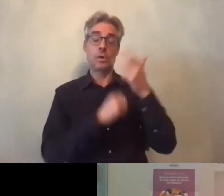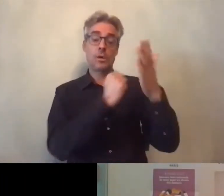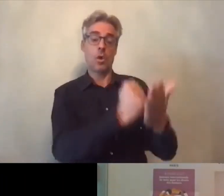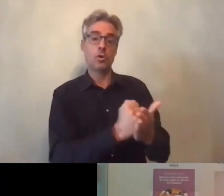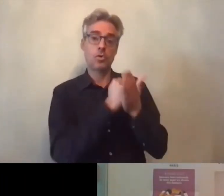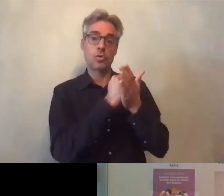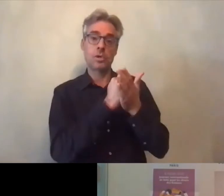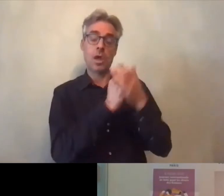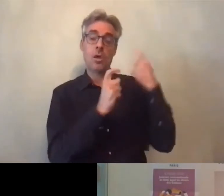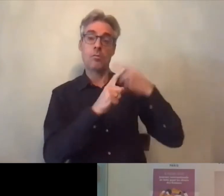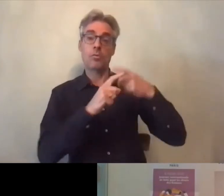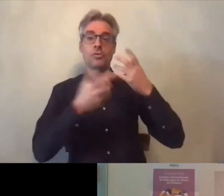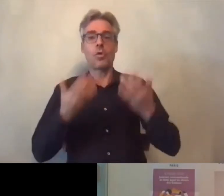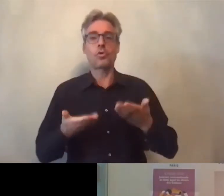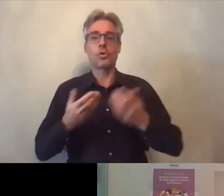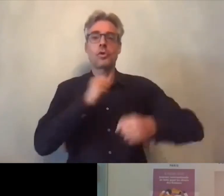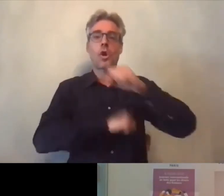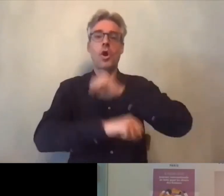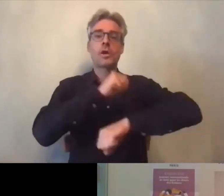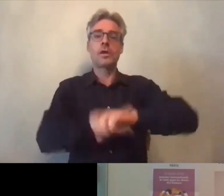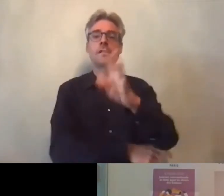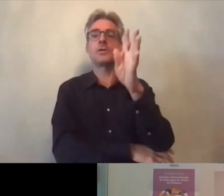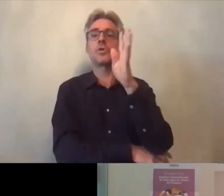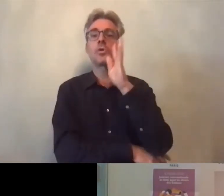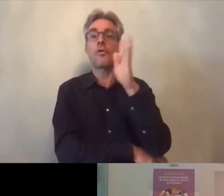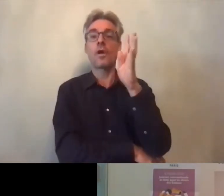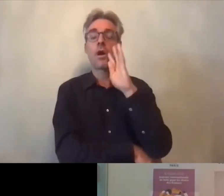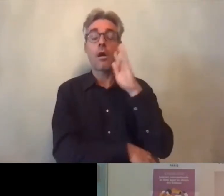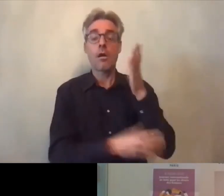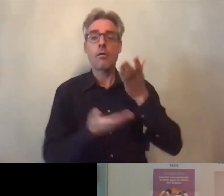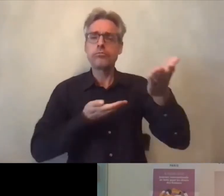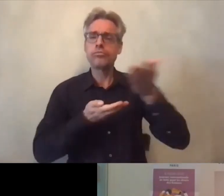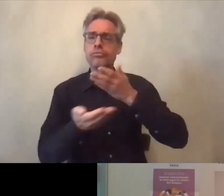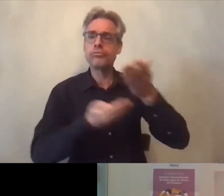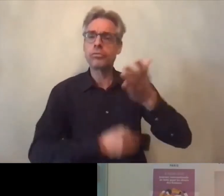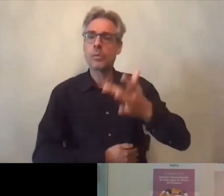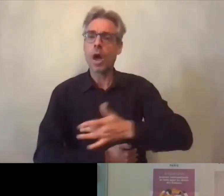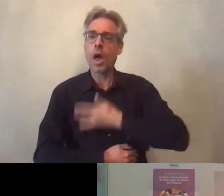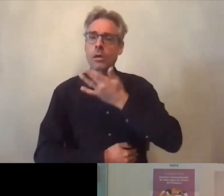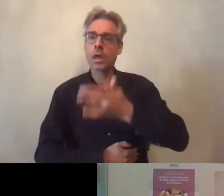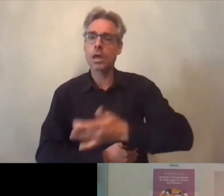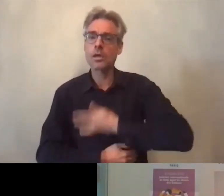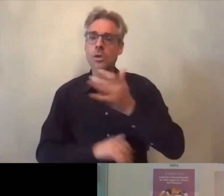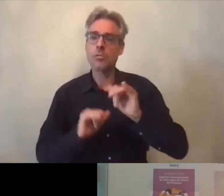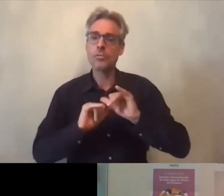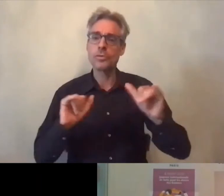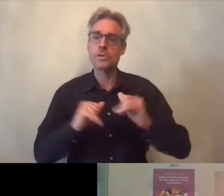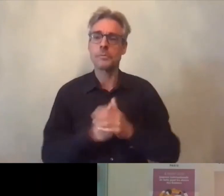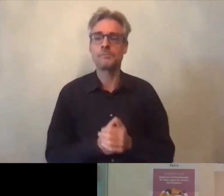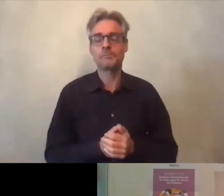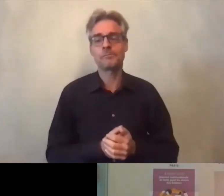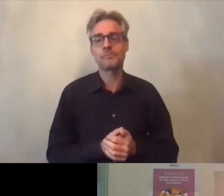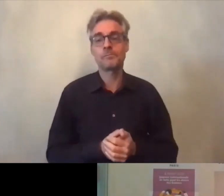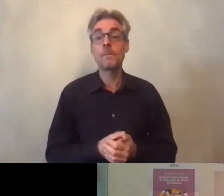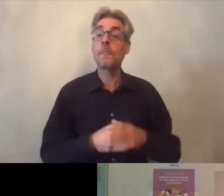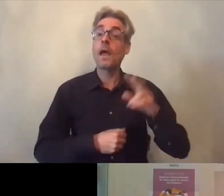et pour l'organisation de ce webinaire c'est un échange fort intéressant donc je voulais effectivement donner quelques éléments